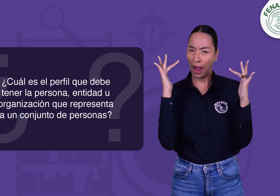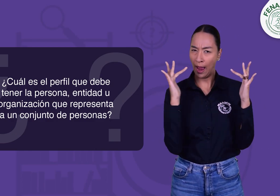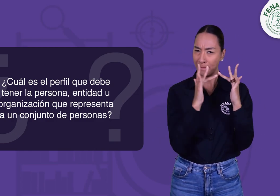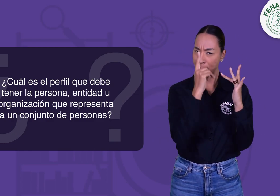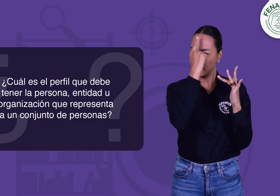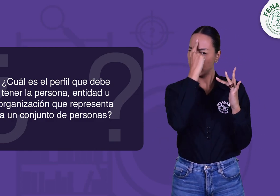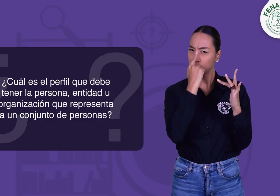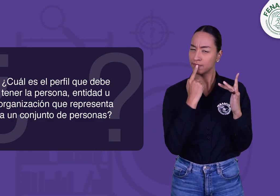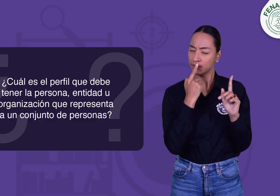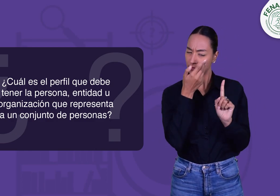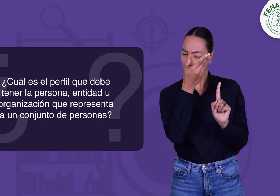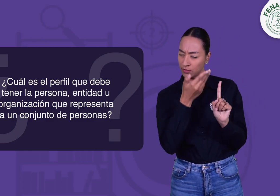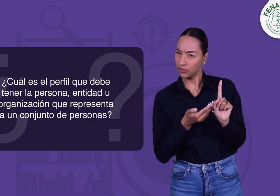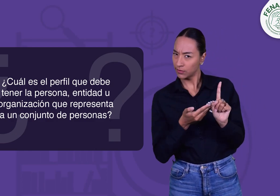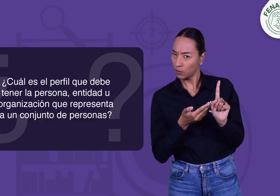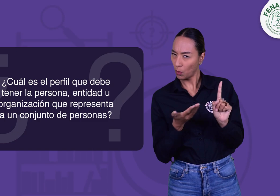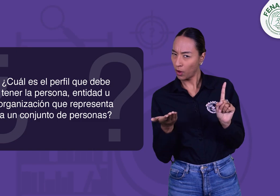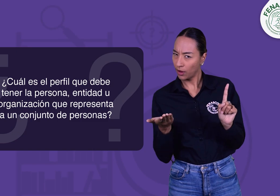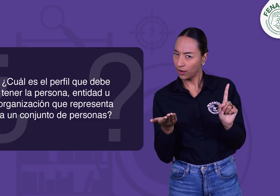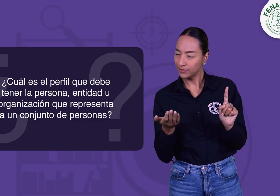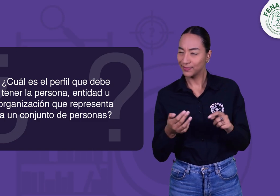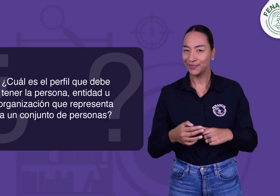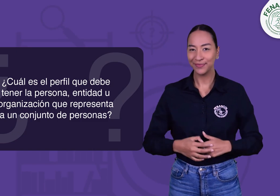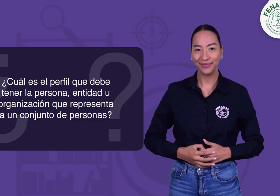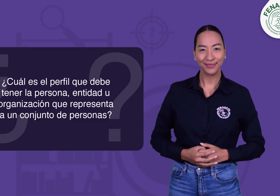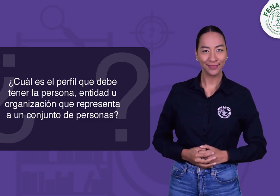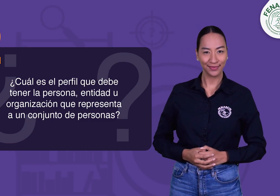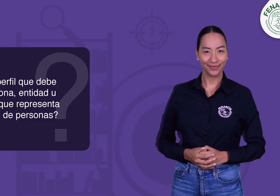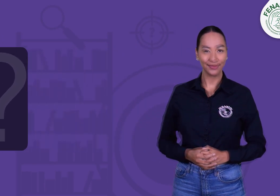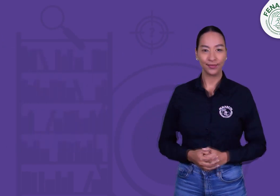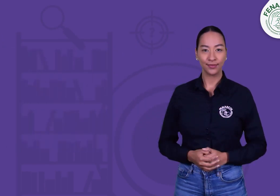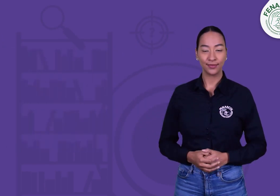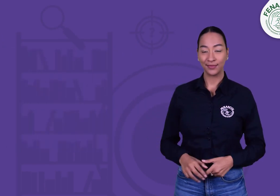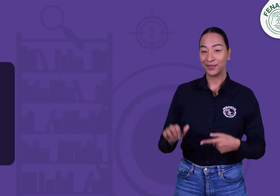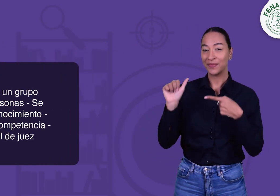representa a un conjunto de personas? A.